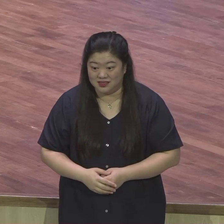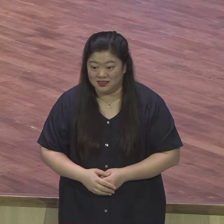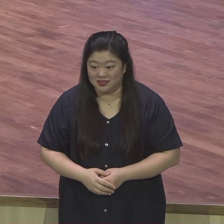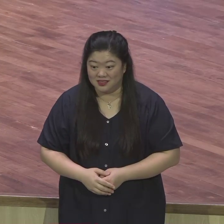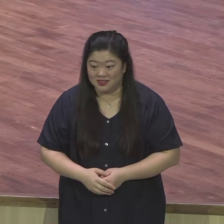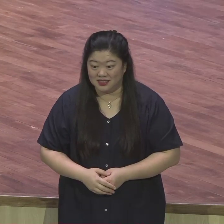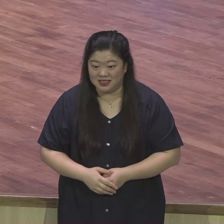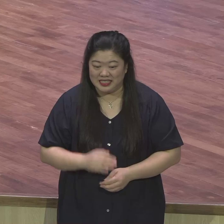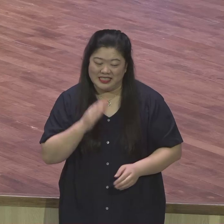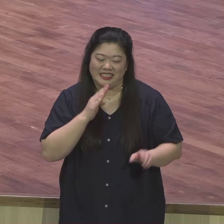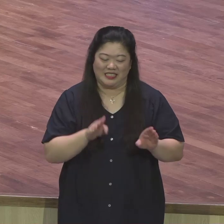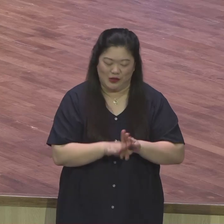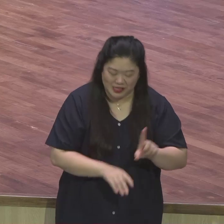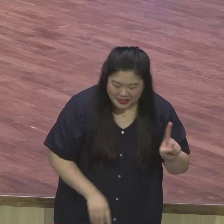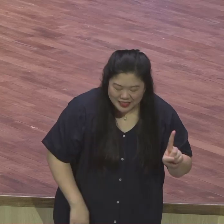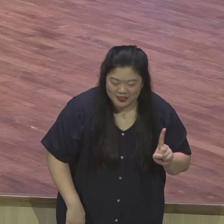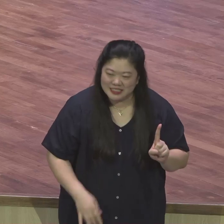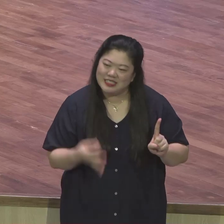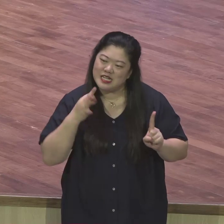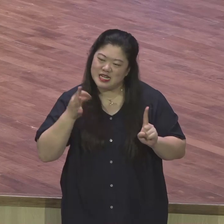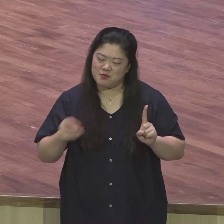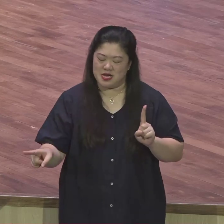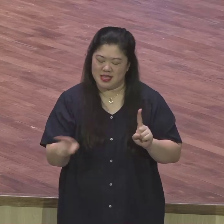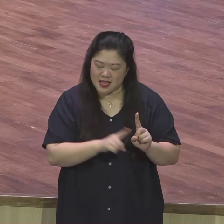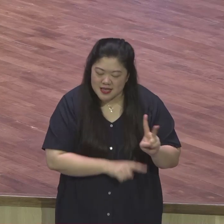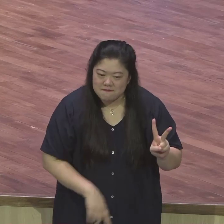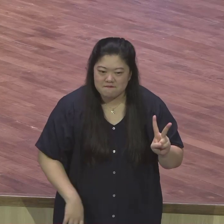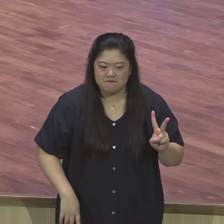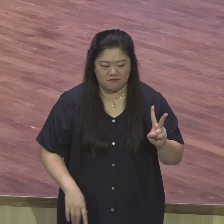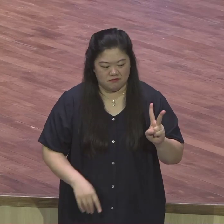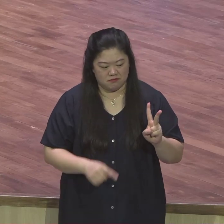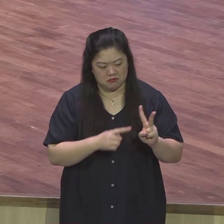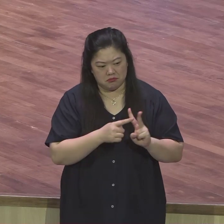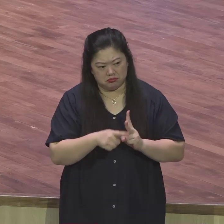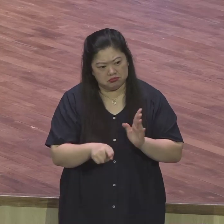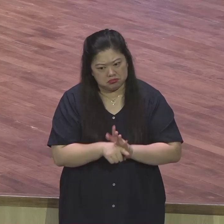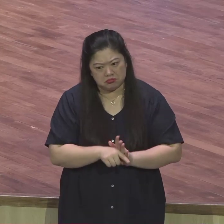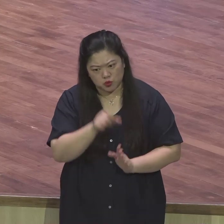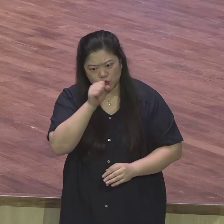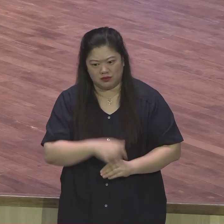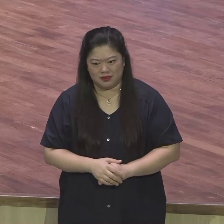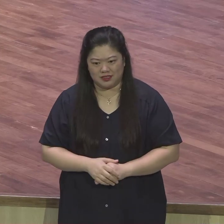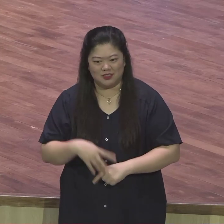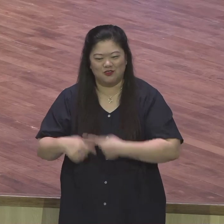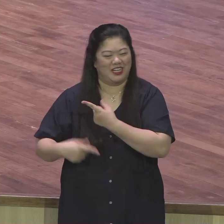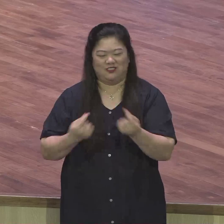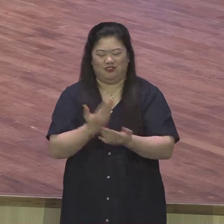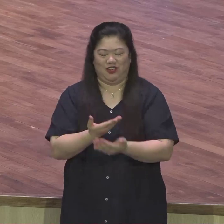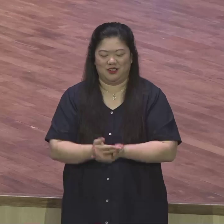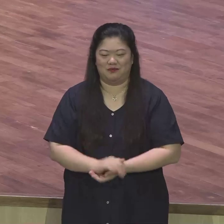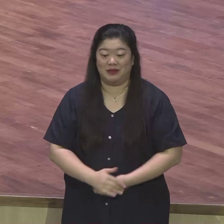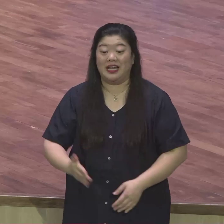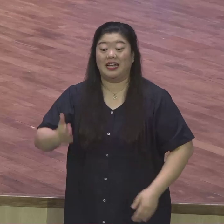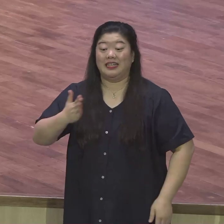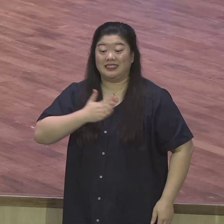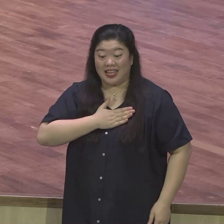받겠어요. 여러분 자신의 신앙을 인정해야지. 따라서 나는 사도의 직분을